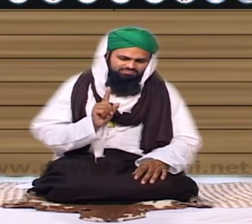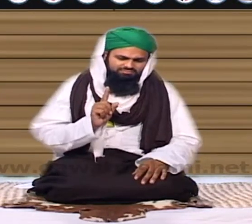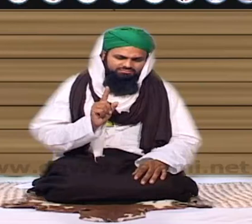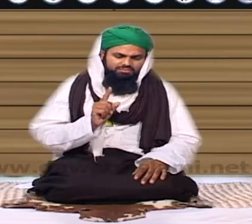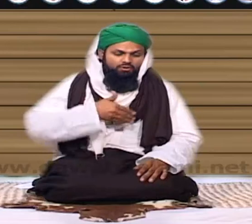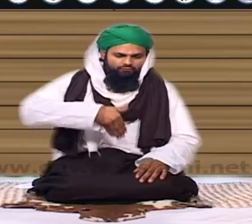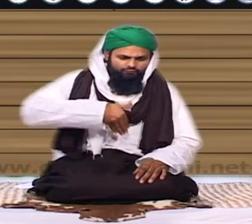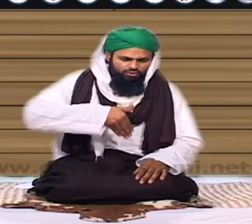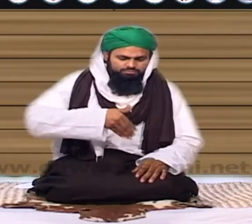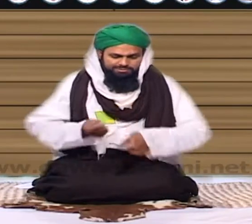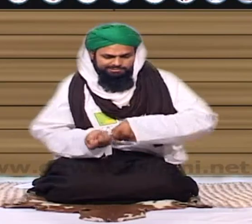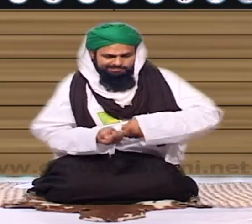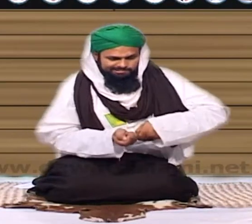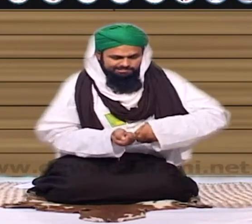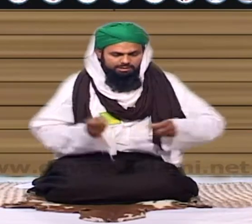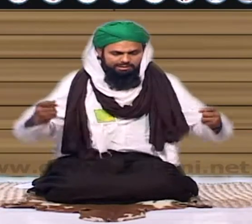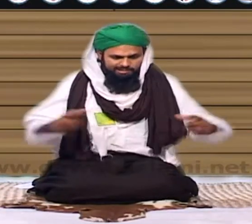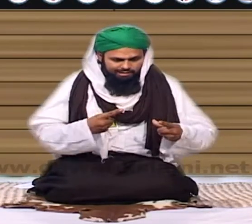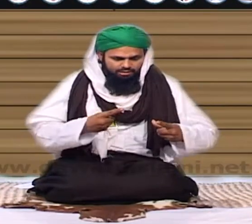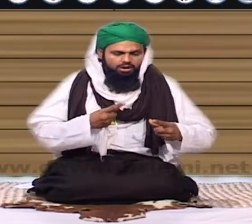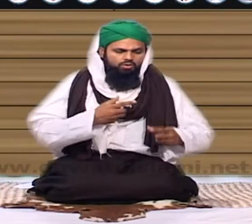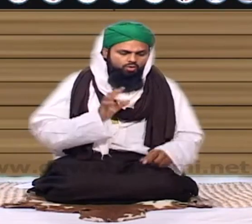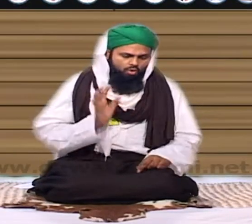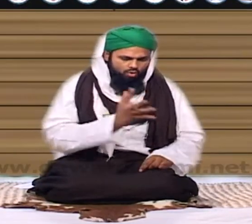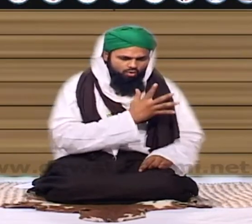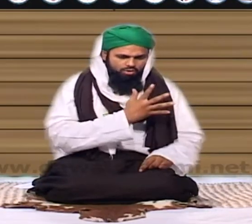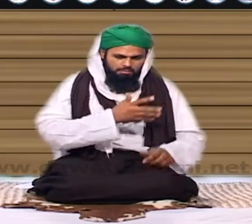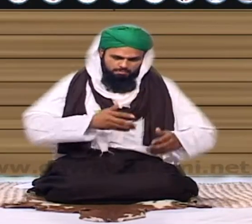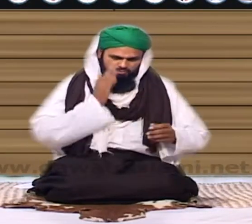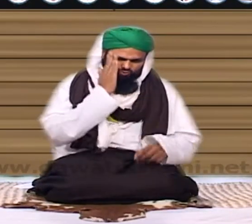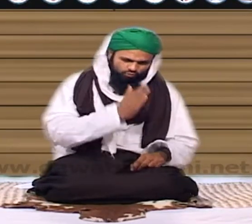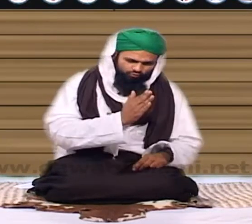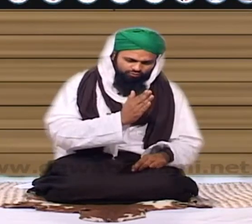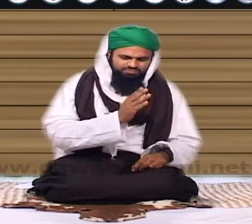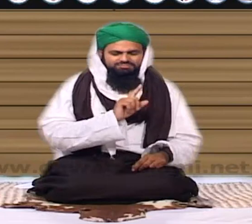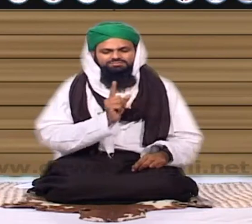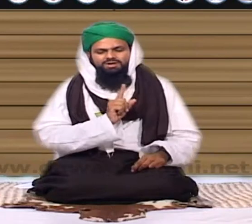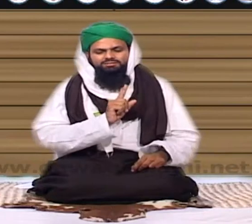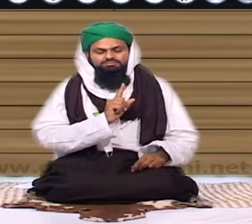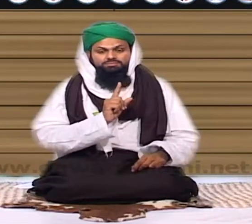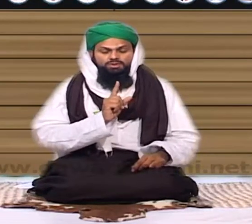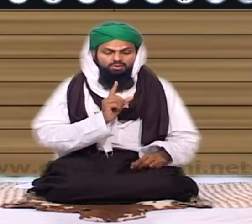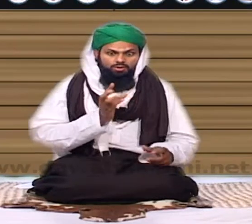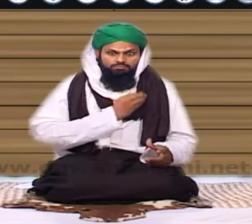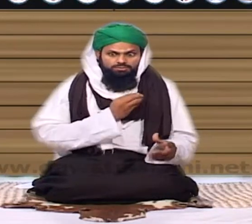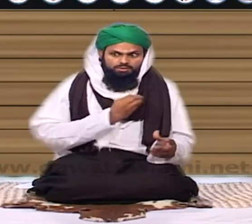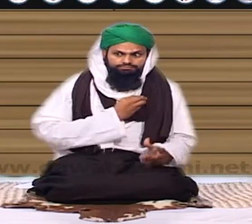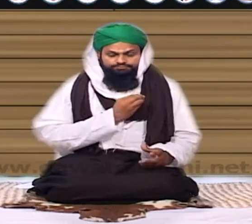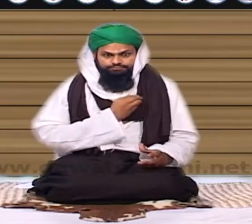میدان میں نظر آئے گا پھٹ بال اچھالتے میں نظر آئے گا یہ حقیقہ گیم کر رہا ہوگا اس پر گزر کیا رہی ہوگی آپ کو لندہ دا کل رکھیں